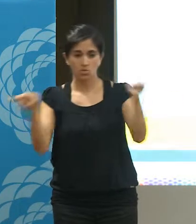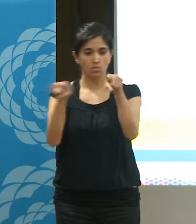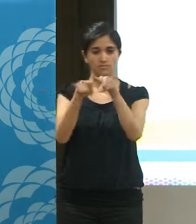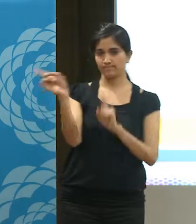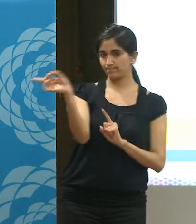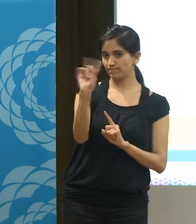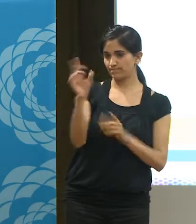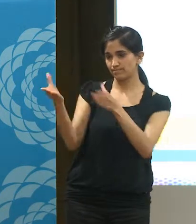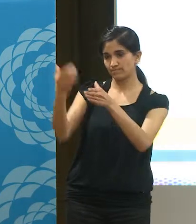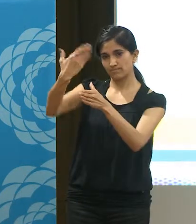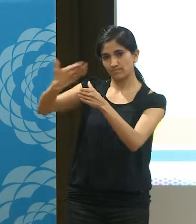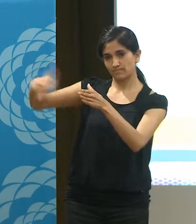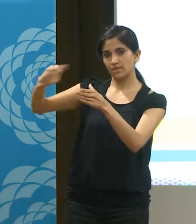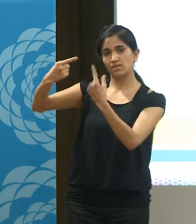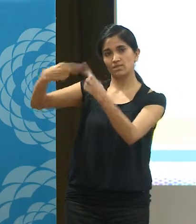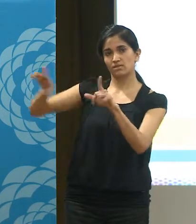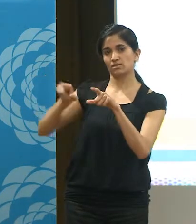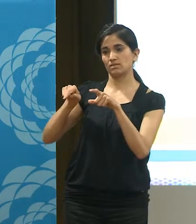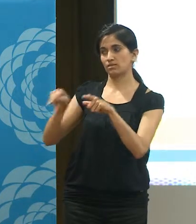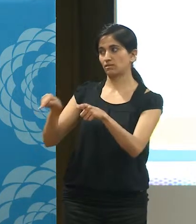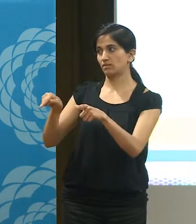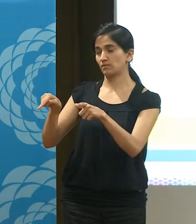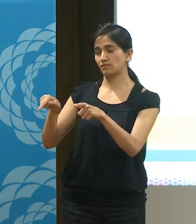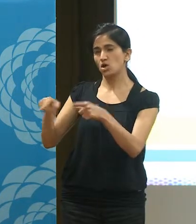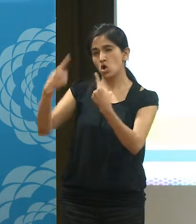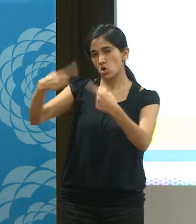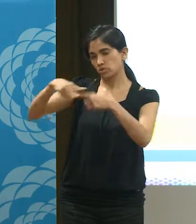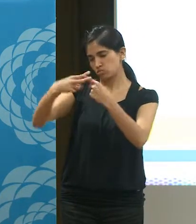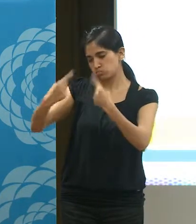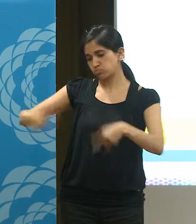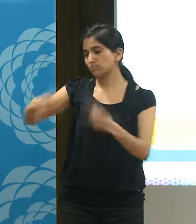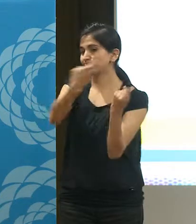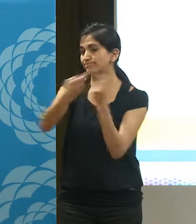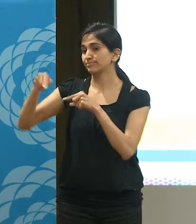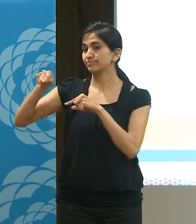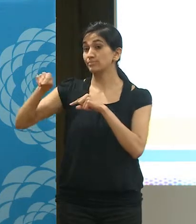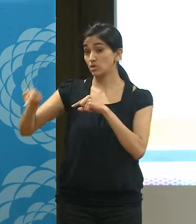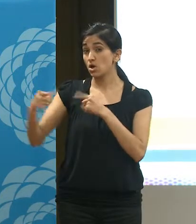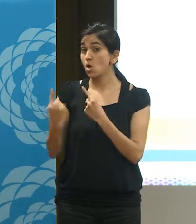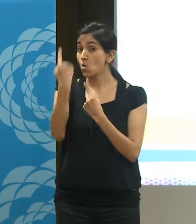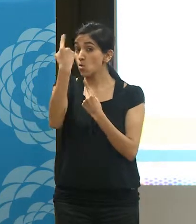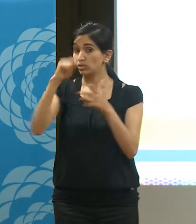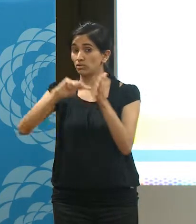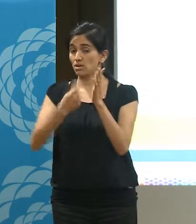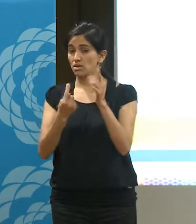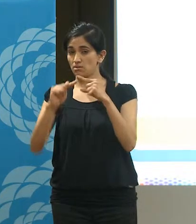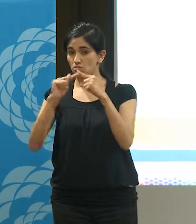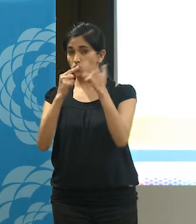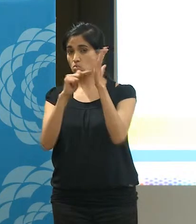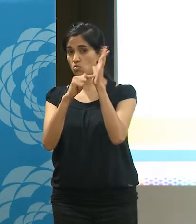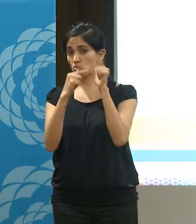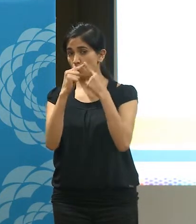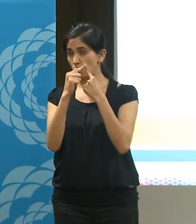El plan técnico es una necesidad que, bueno, ya se estuvo comentando bastante, sería una de las herramientas muy interesantes que